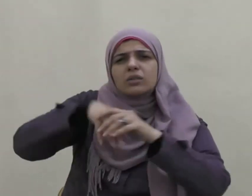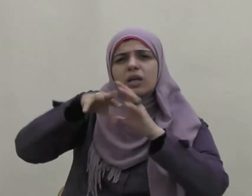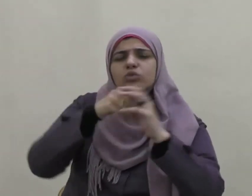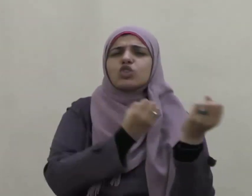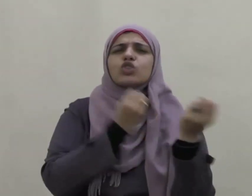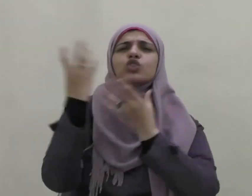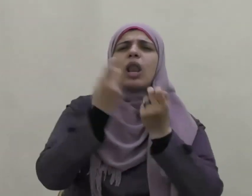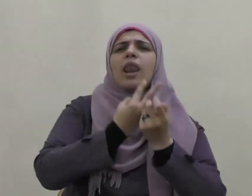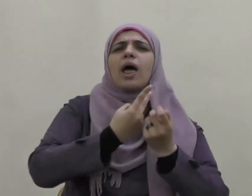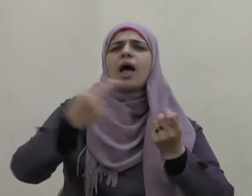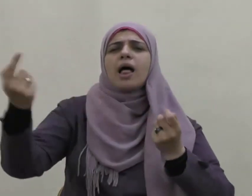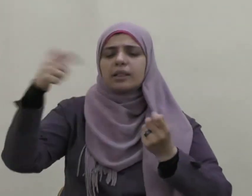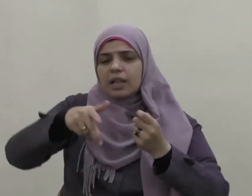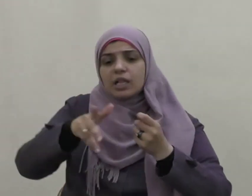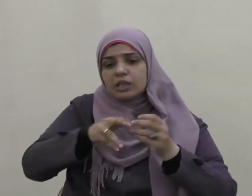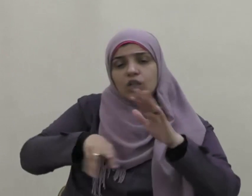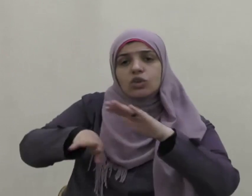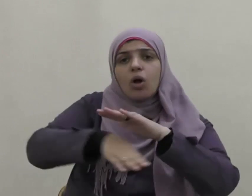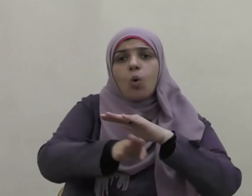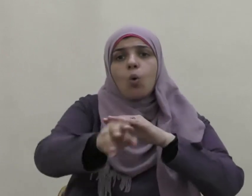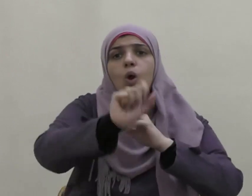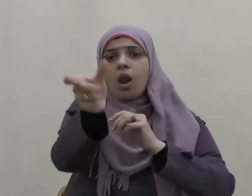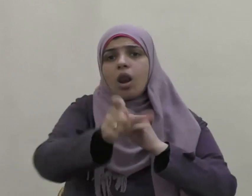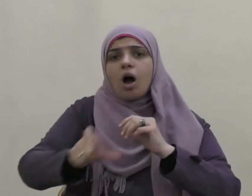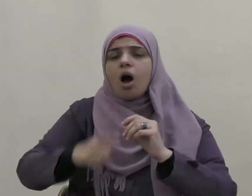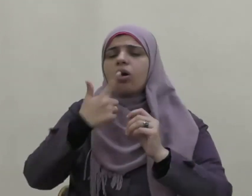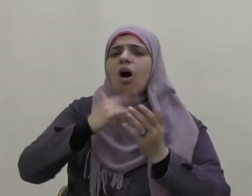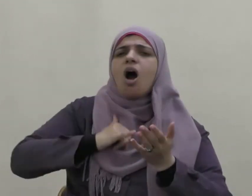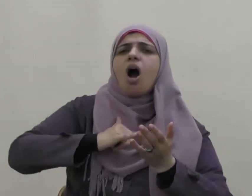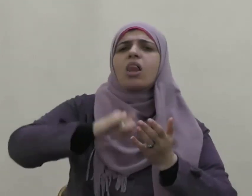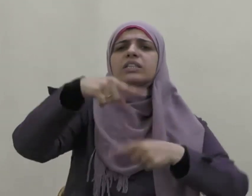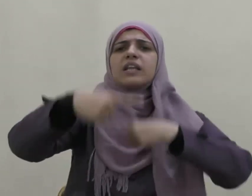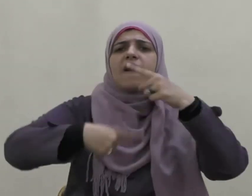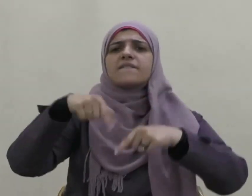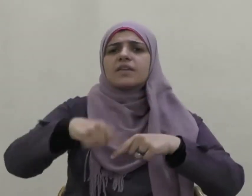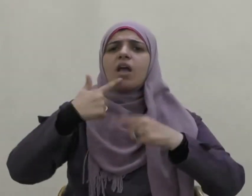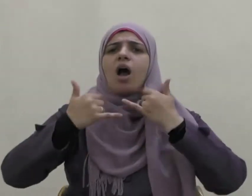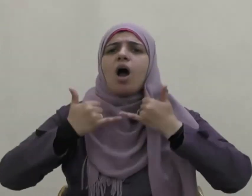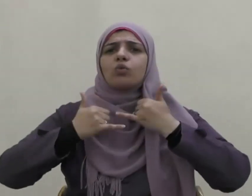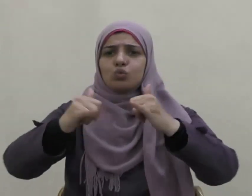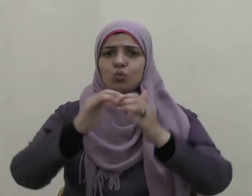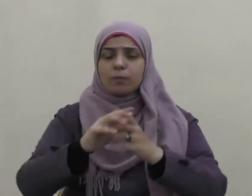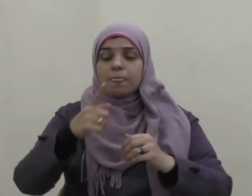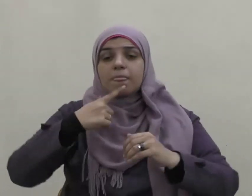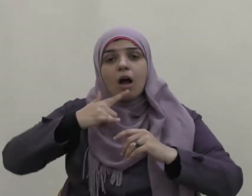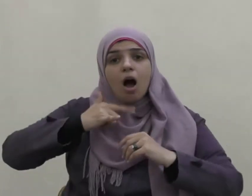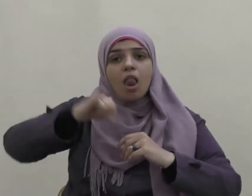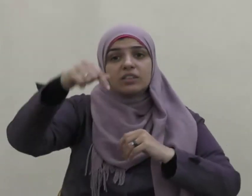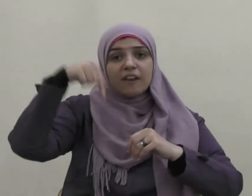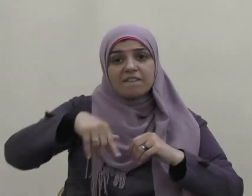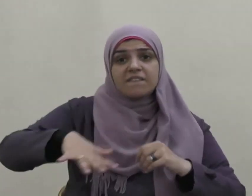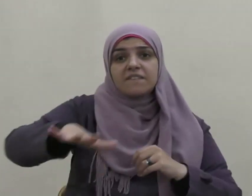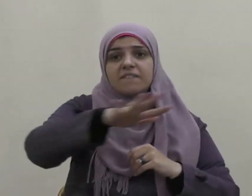تجري تحتها الأنهار خالدين فيها خالدين فيها أبدا